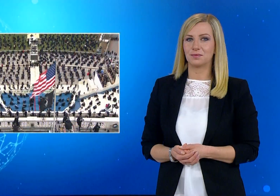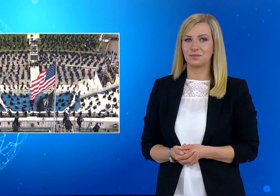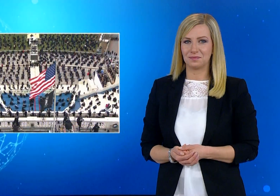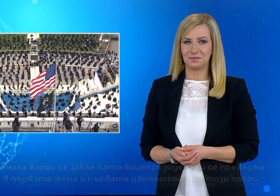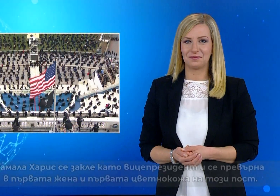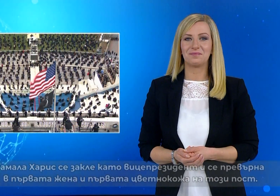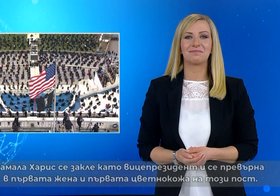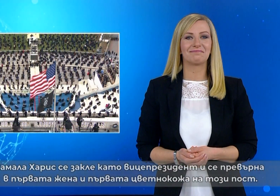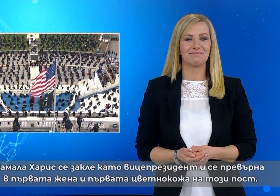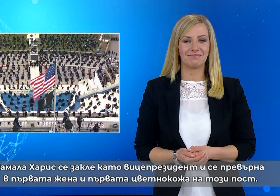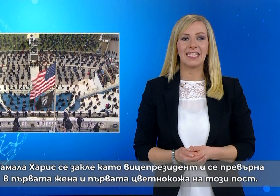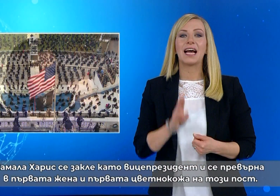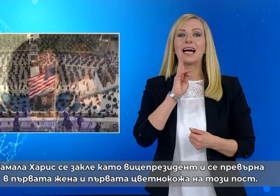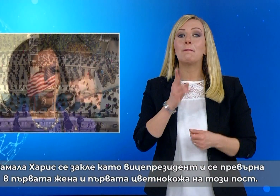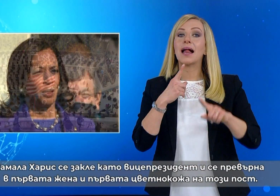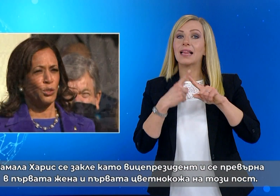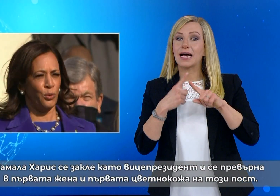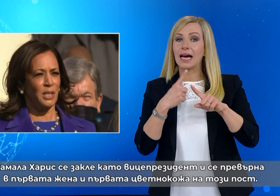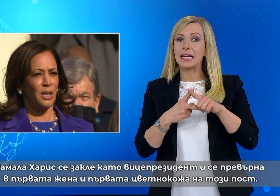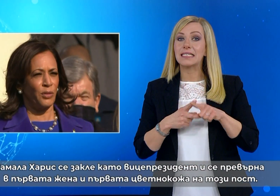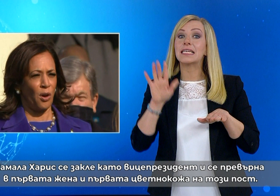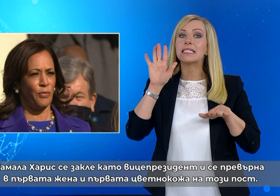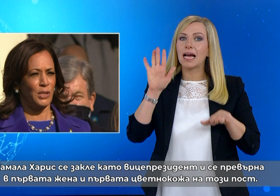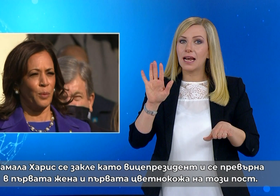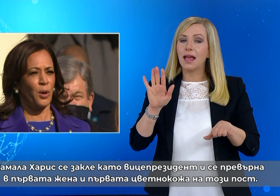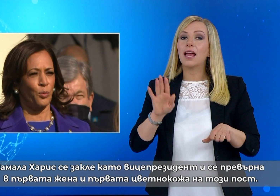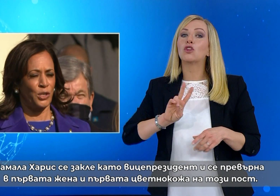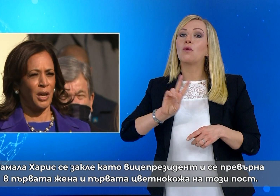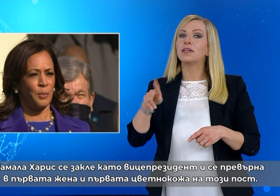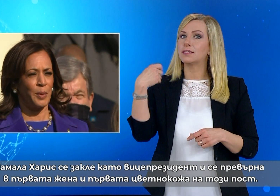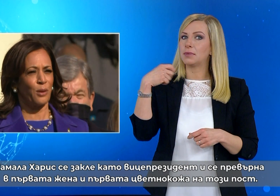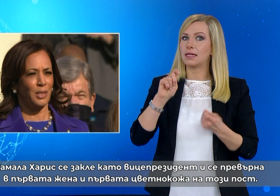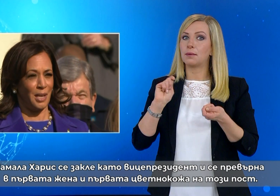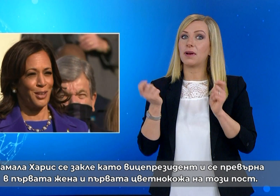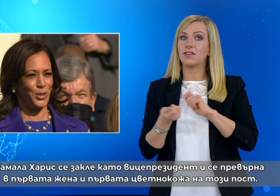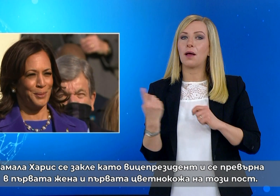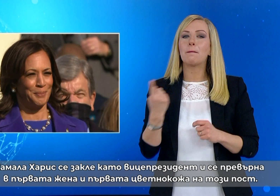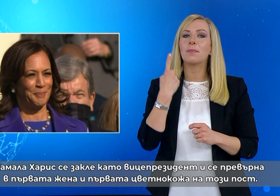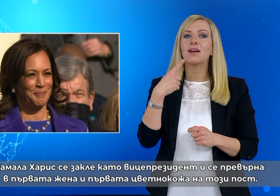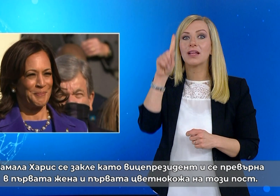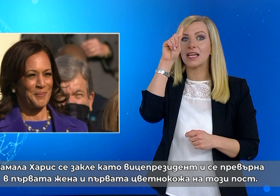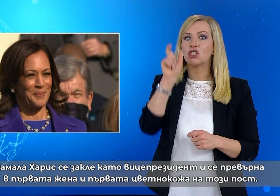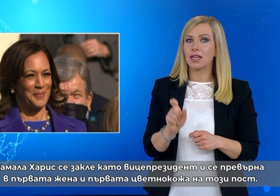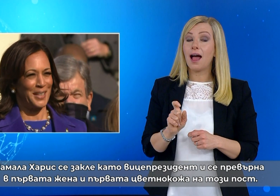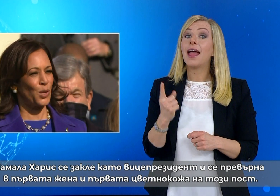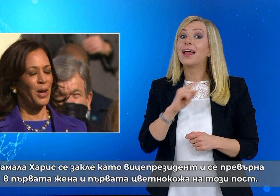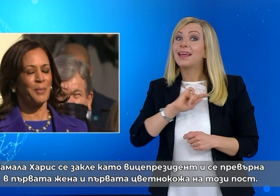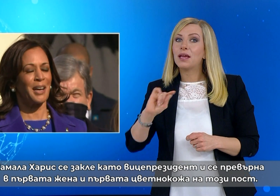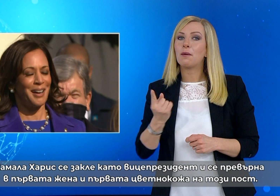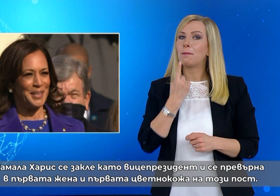КАМАЛ АХАРИС се закле като вице-президент и се превърна в първата жена и първата цветнокожа на този